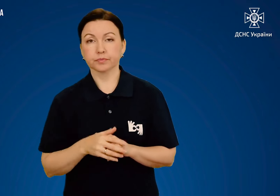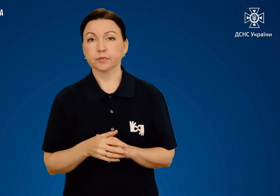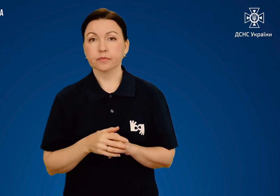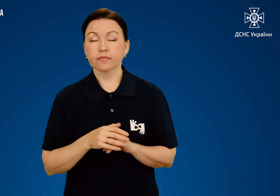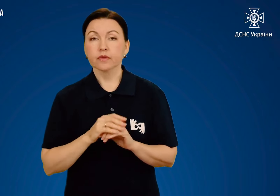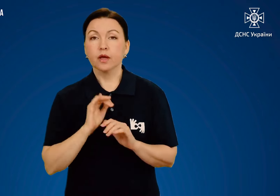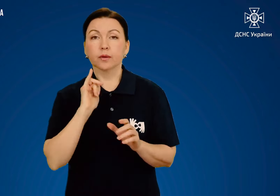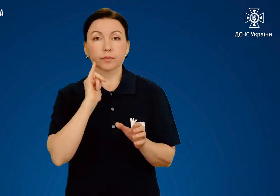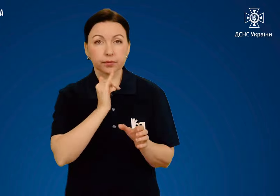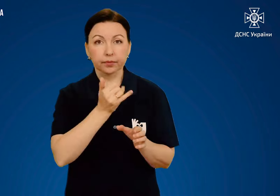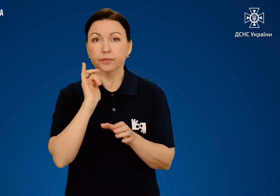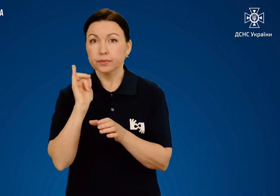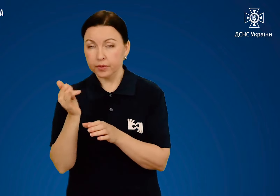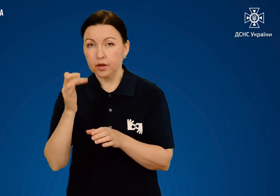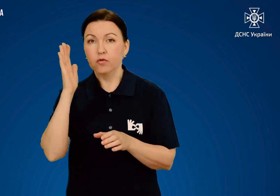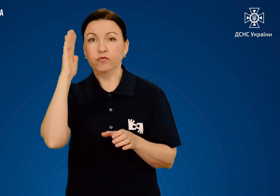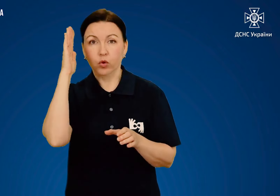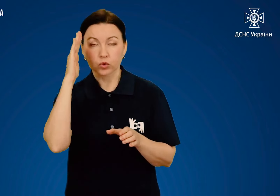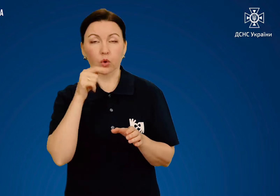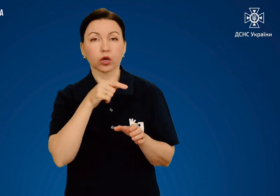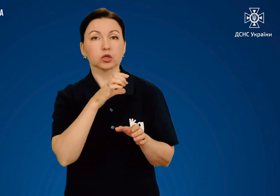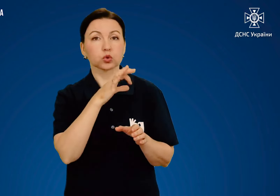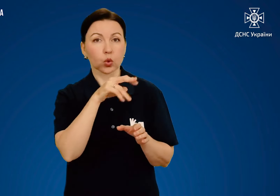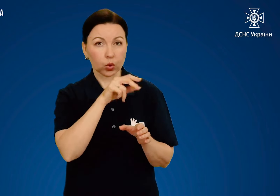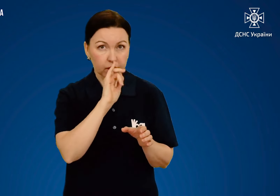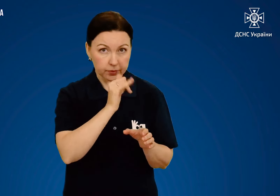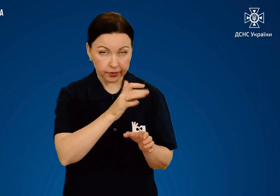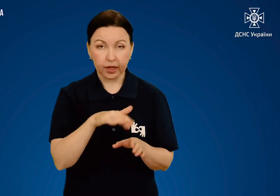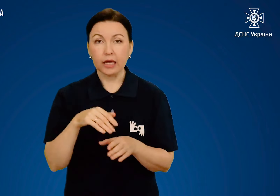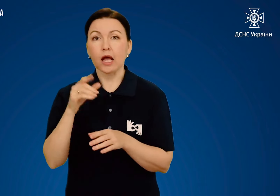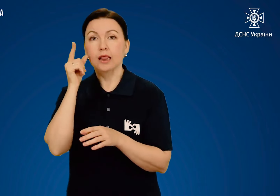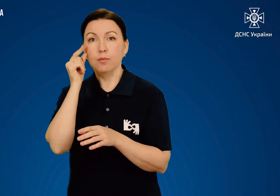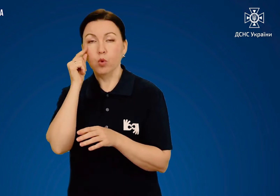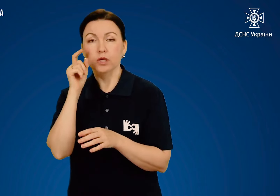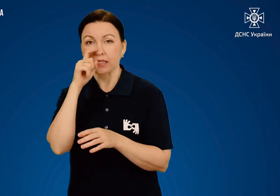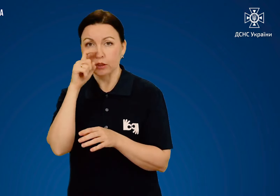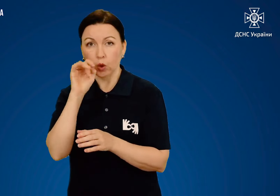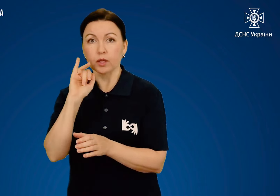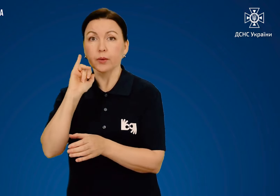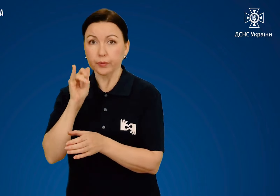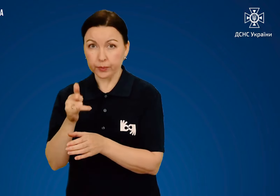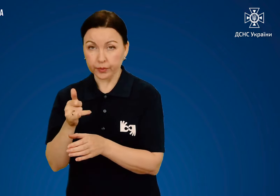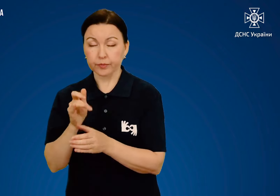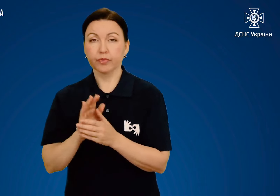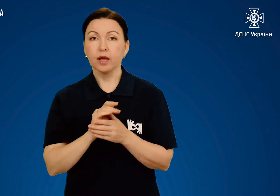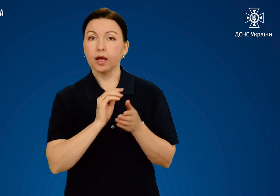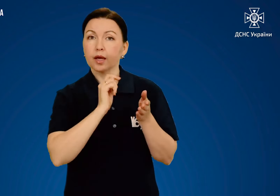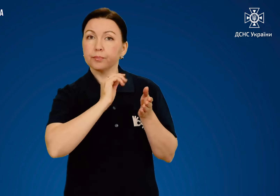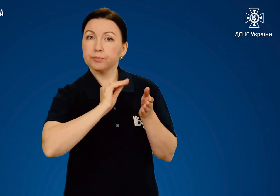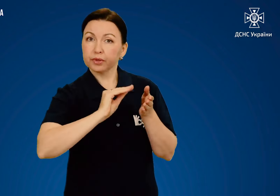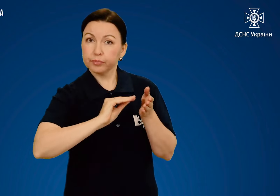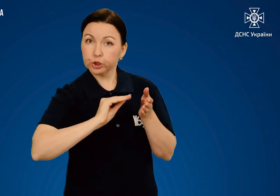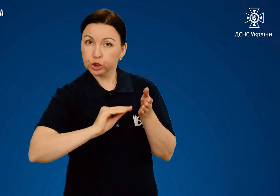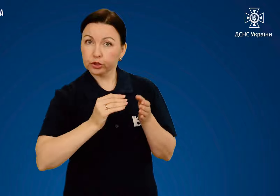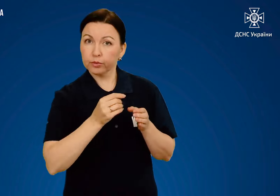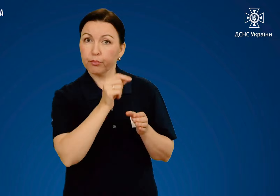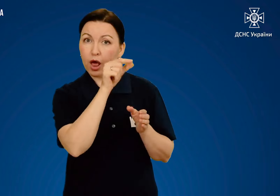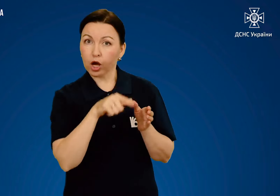Наповніть пляшки водою з содою і з лимонною кислотою. Підпишіть пляшки